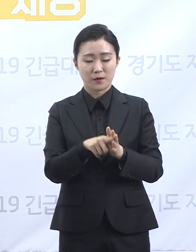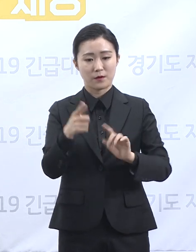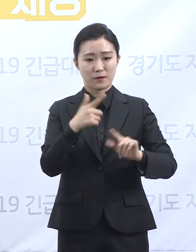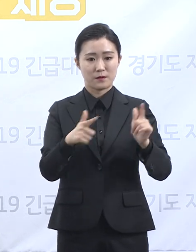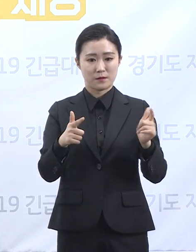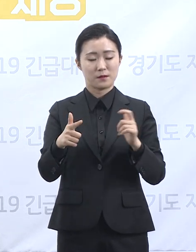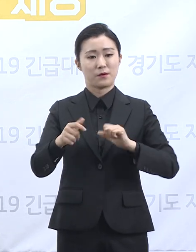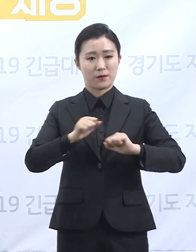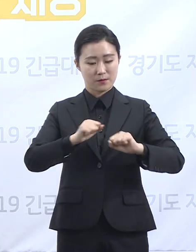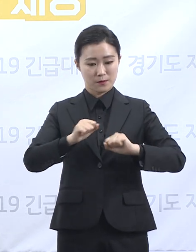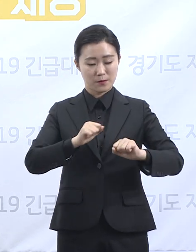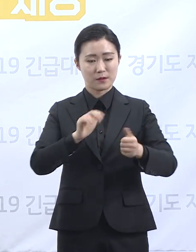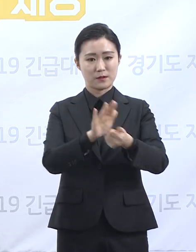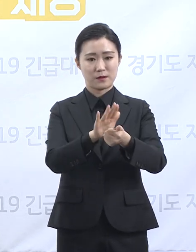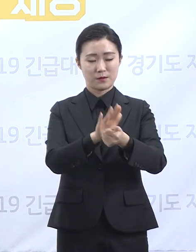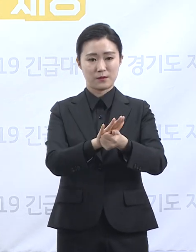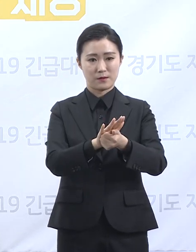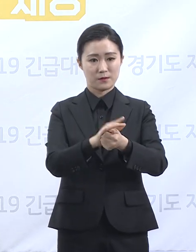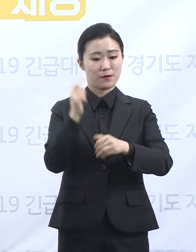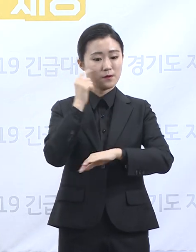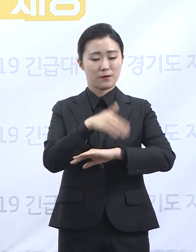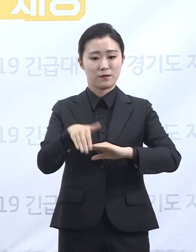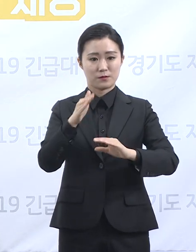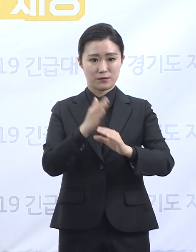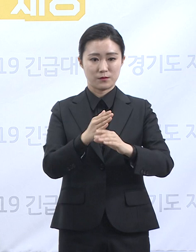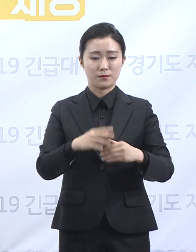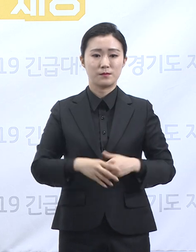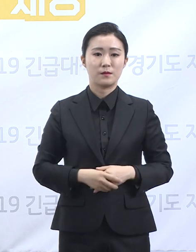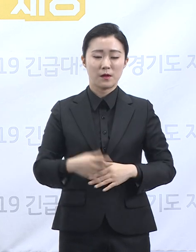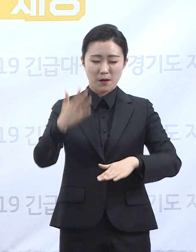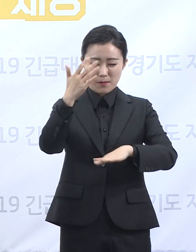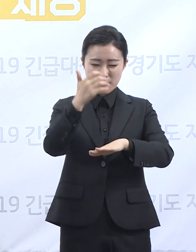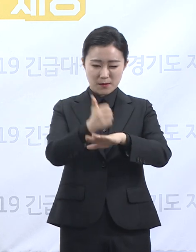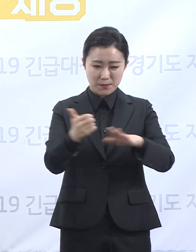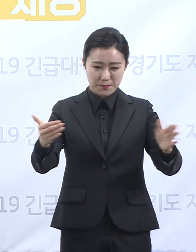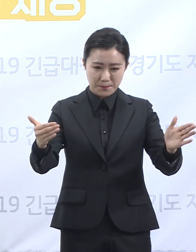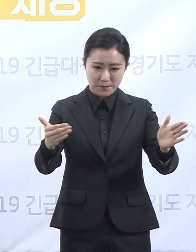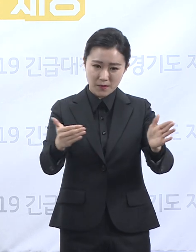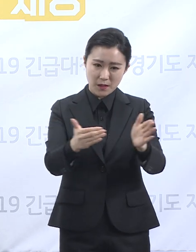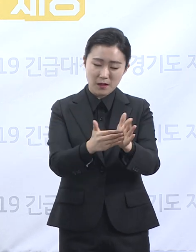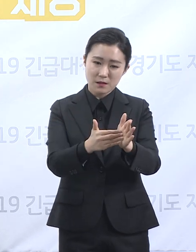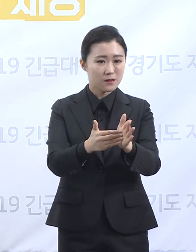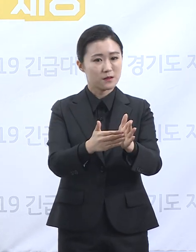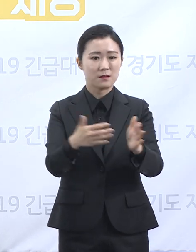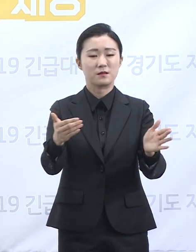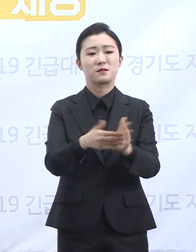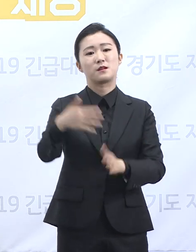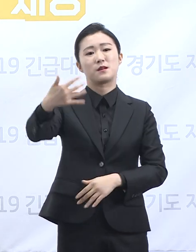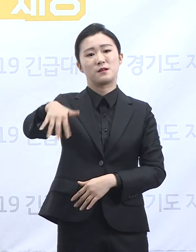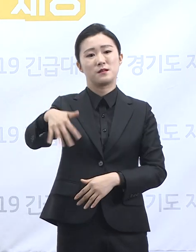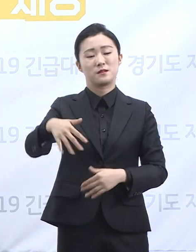끝날 때까지 끝난 게 아닙니다. 방역의 원리를 정확히 이해하고 실천해야 합니다.